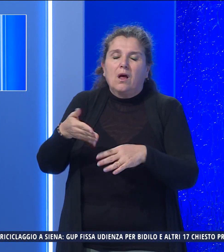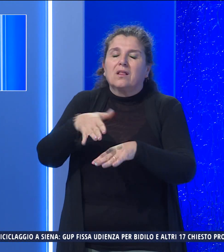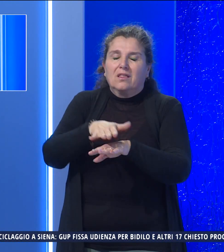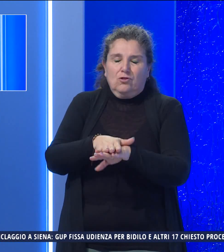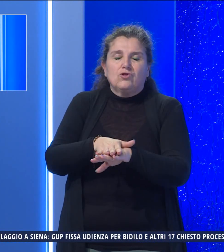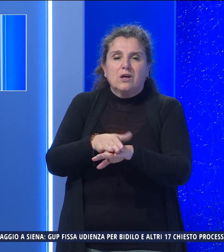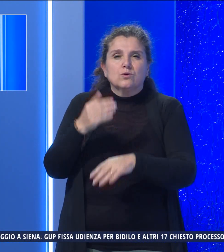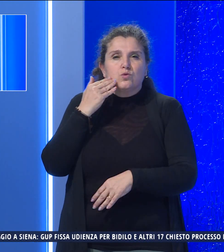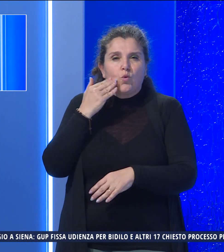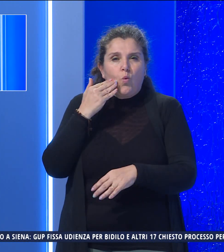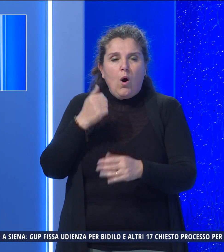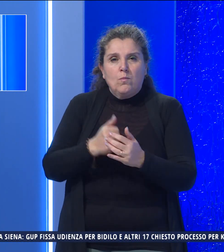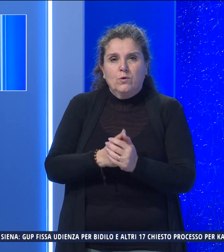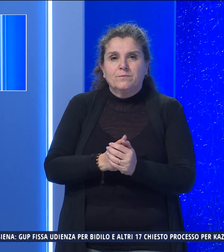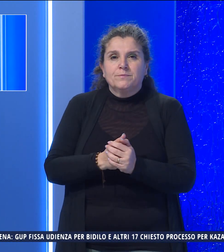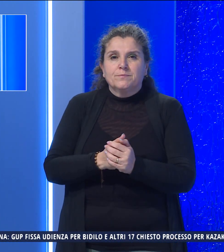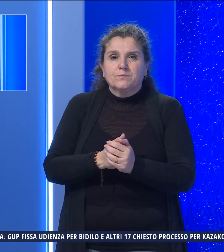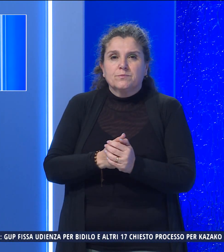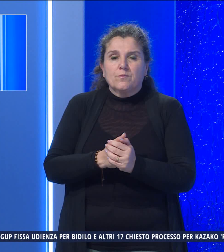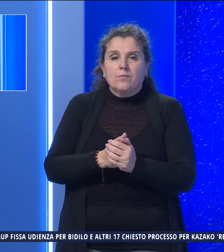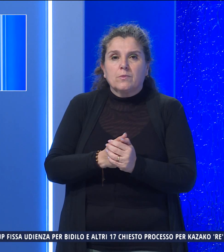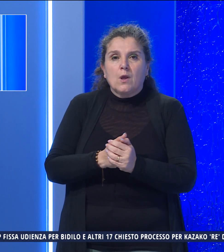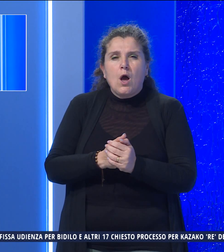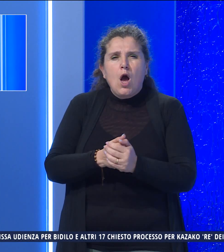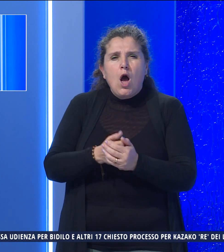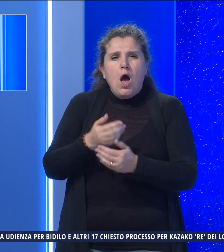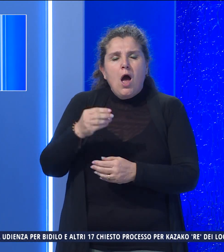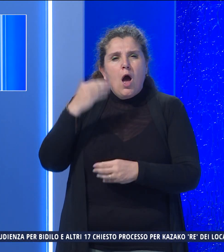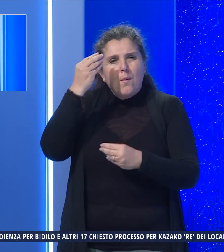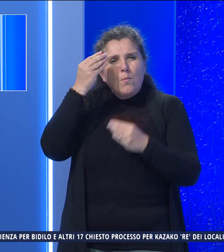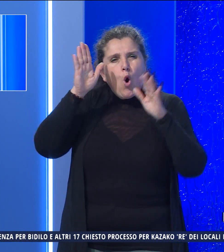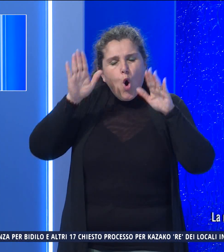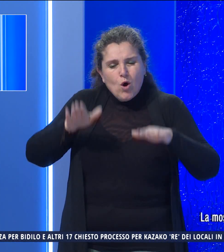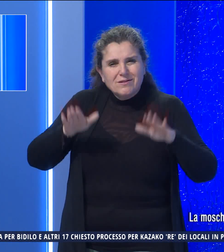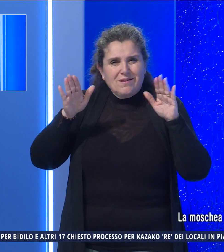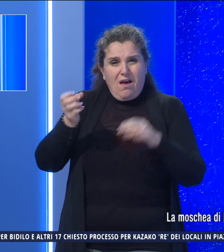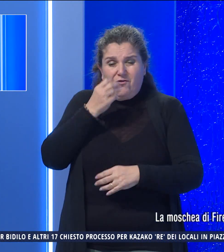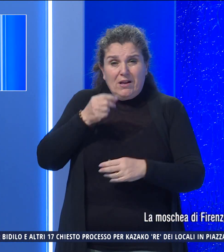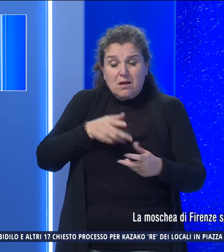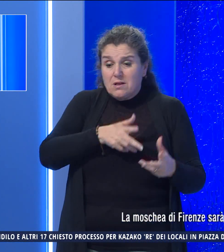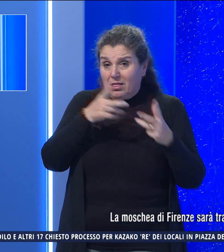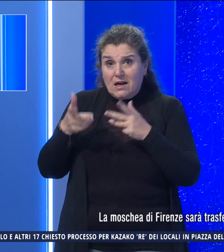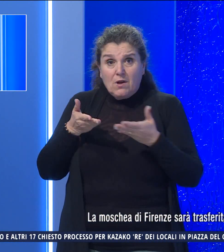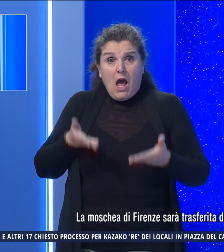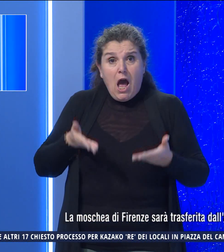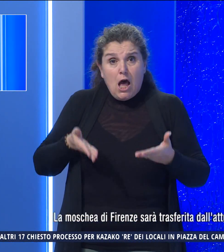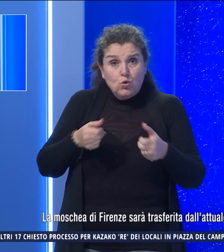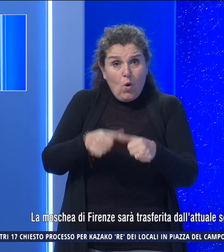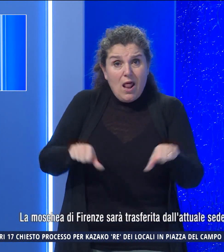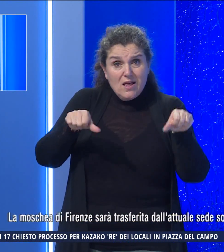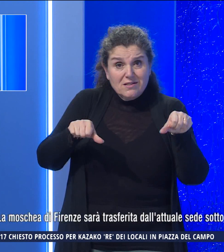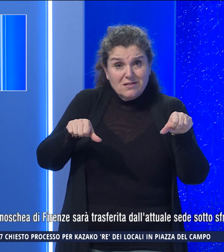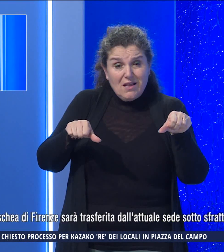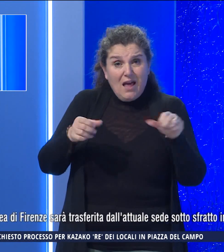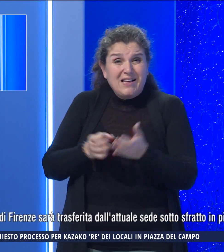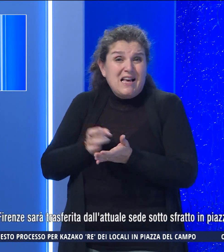del 55enne. La moschea di Firenze sarà trasferita dall'attuale sede sotto